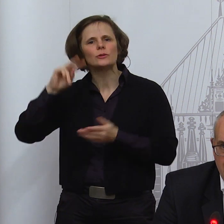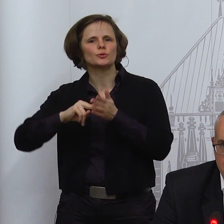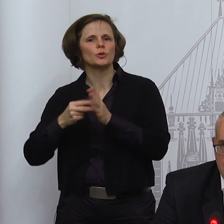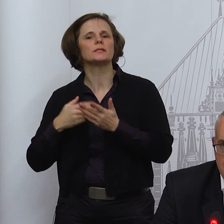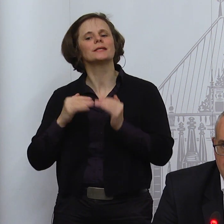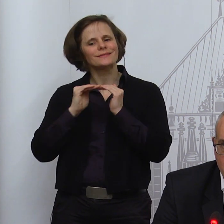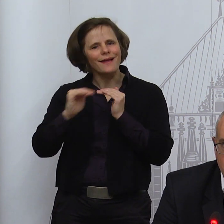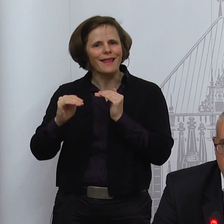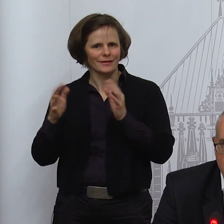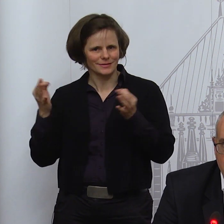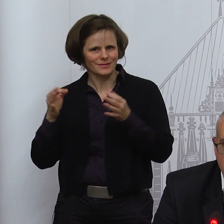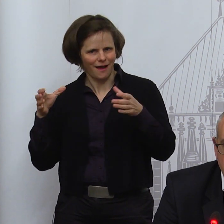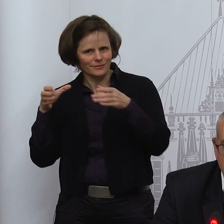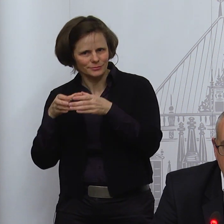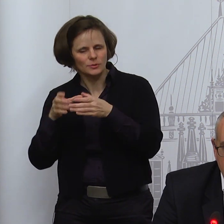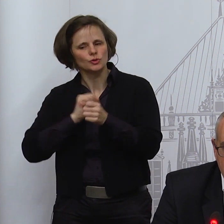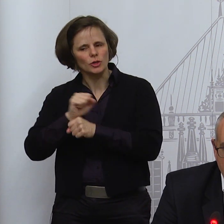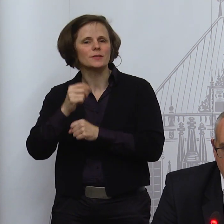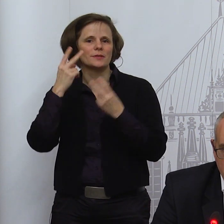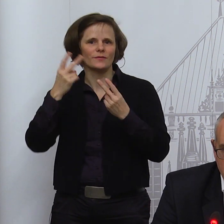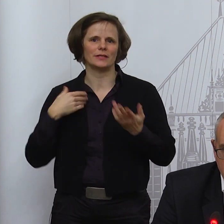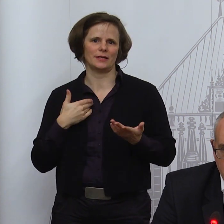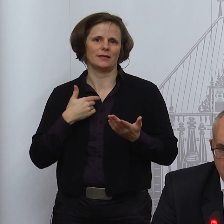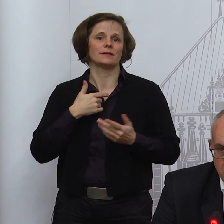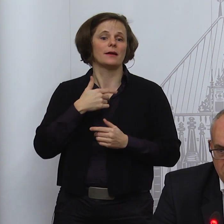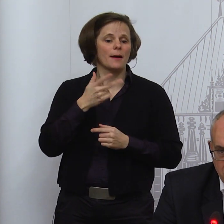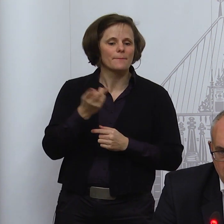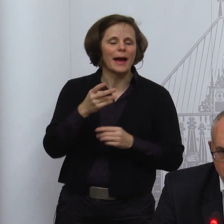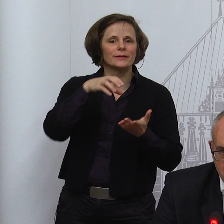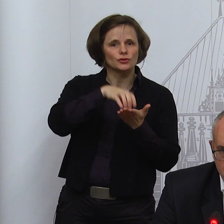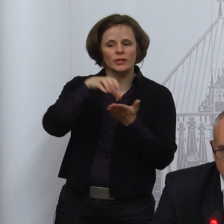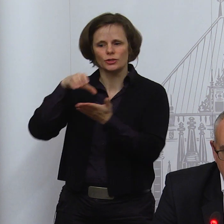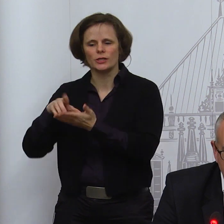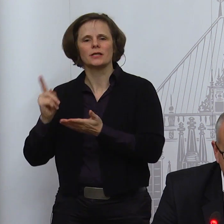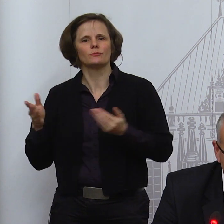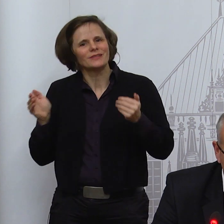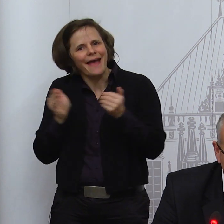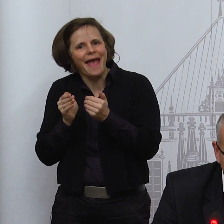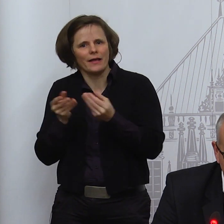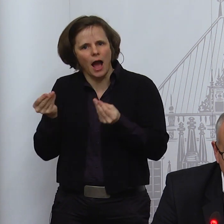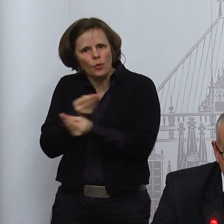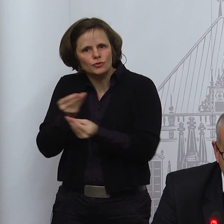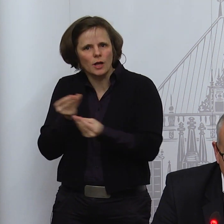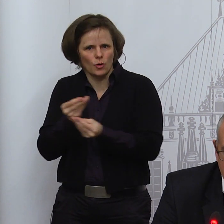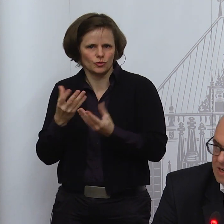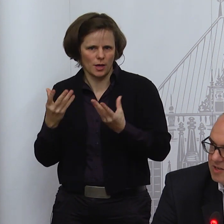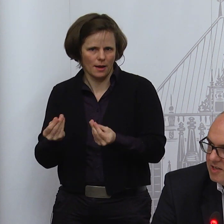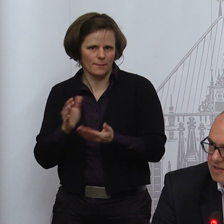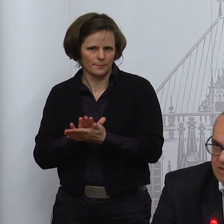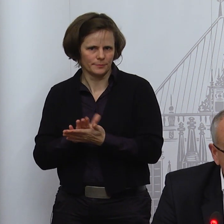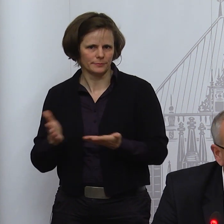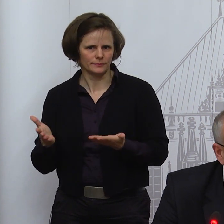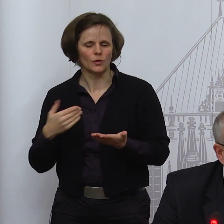sich eng miteinander auszutauschen, weil natürlich die Umsetzung in der Praxis immer eigene